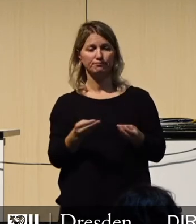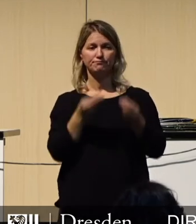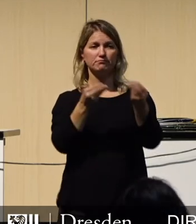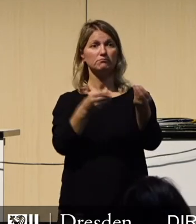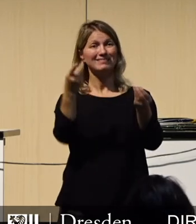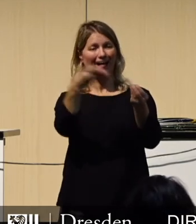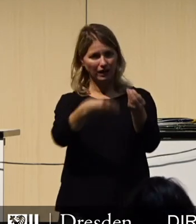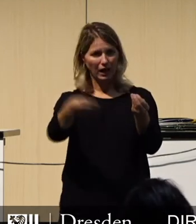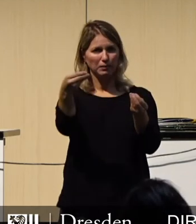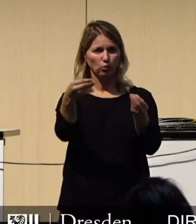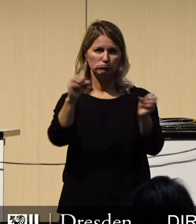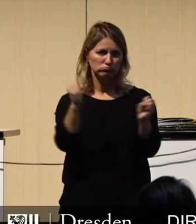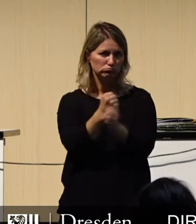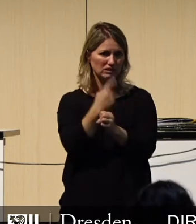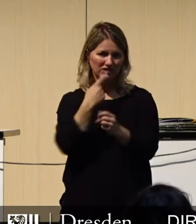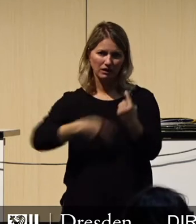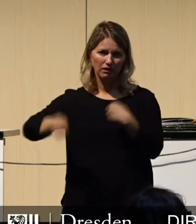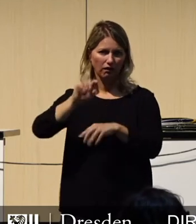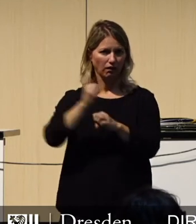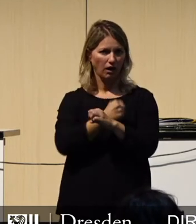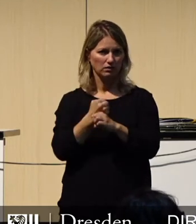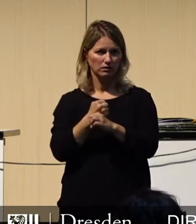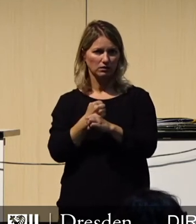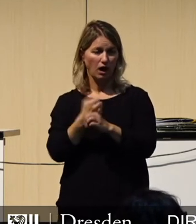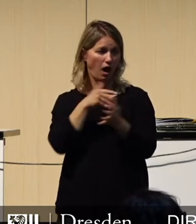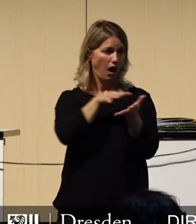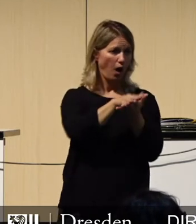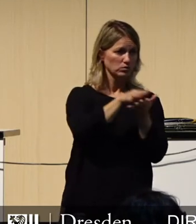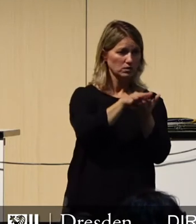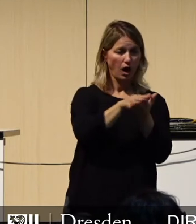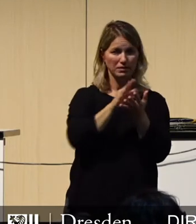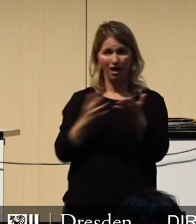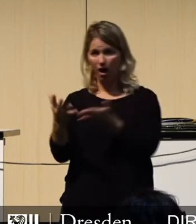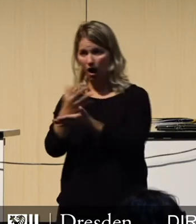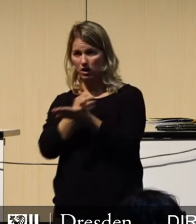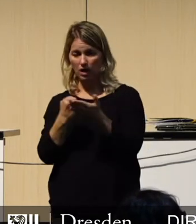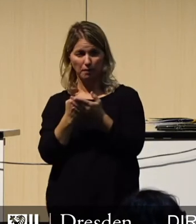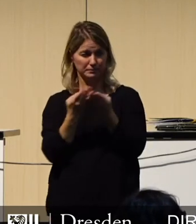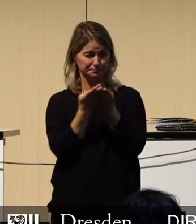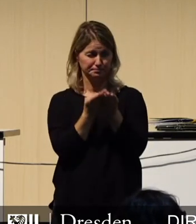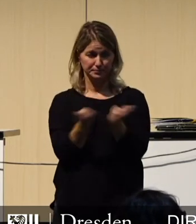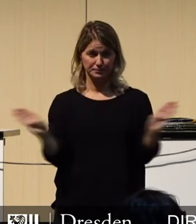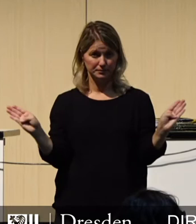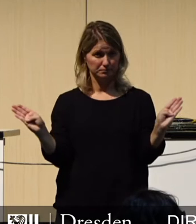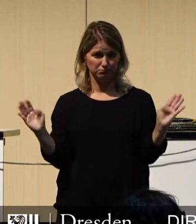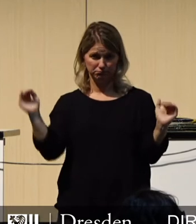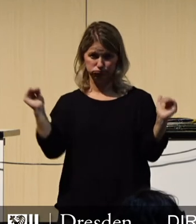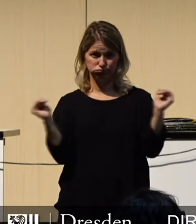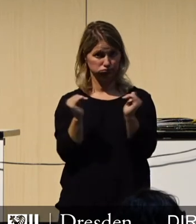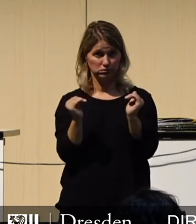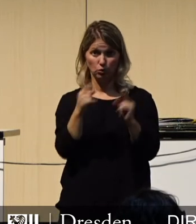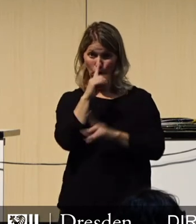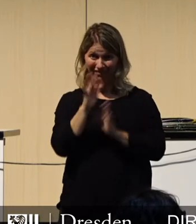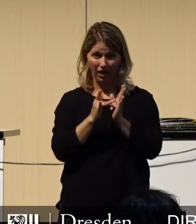Die Schere zwischen Ausgaben und Einnahmen trifft gefährlich weit auseinander. Nicht nur wegen Corona,